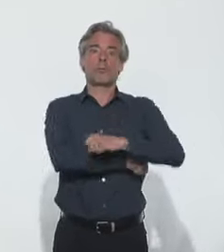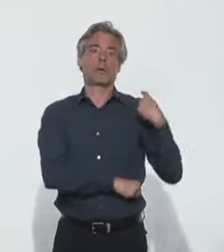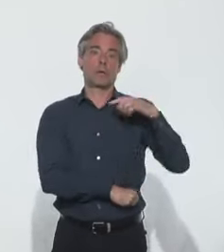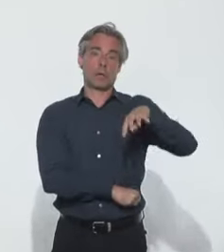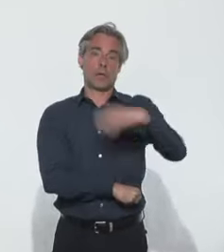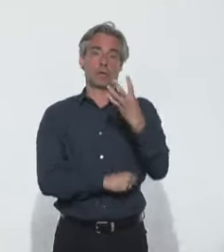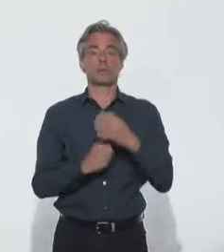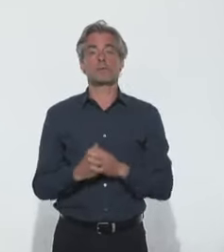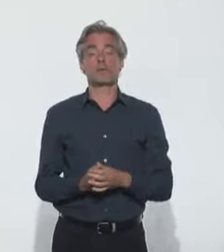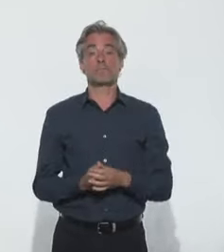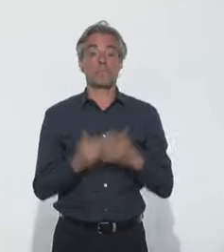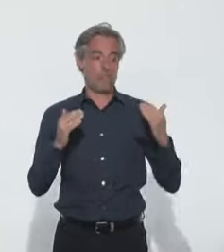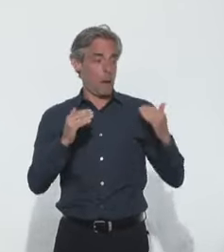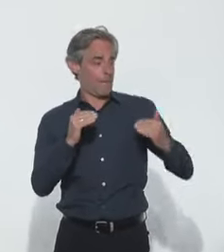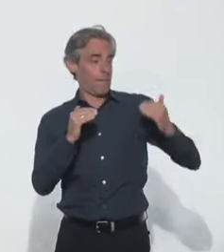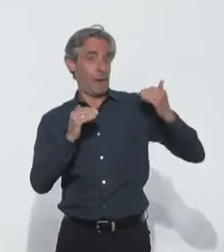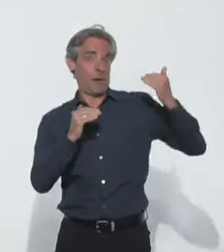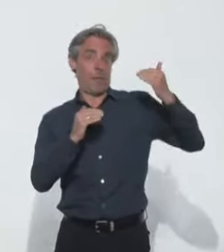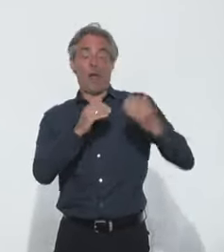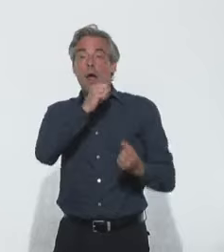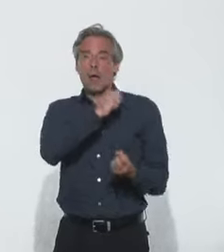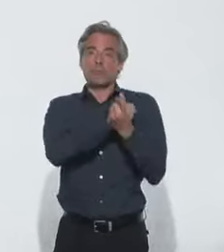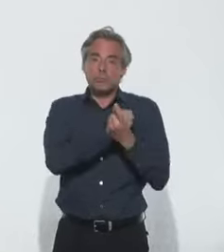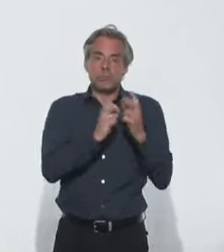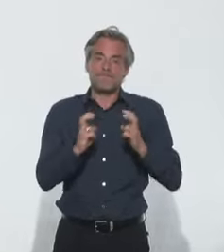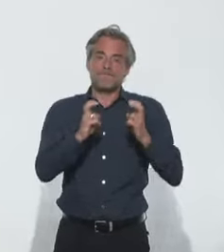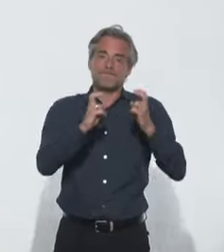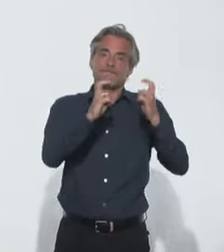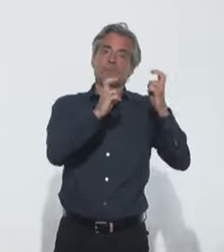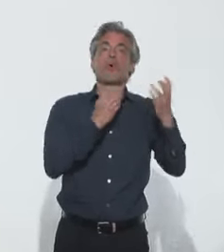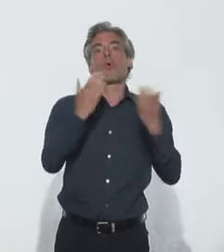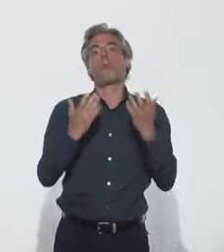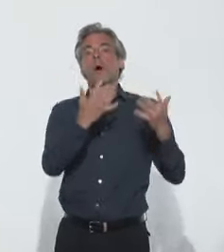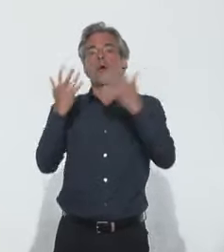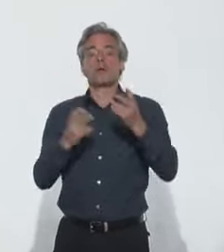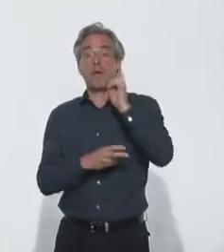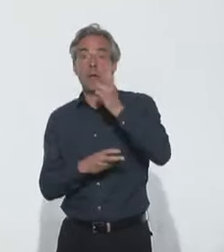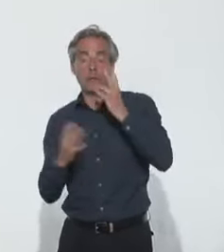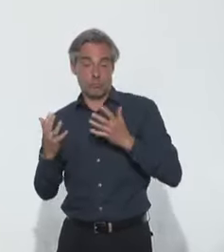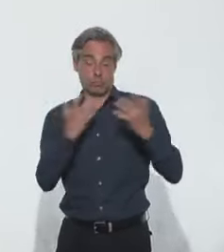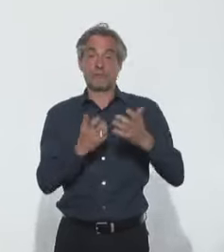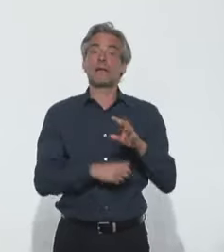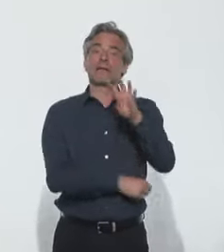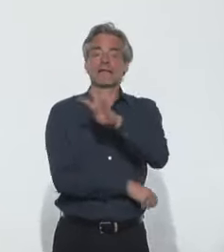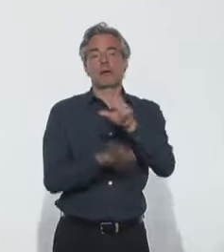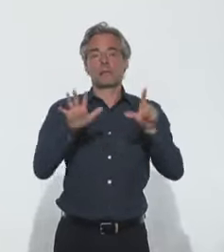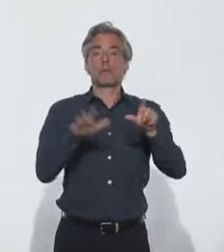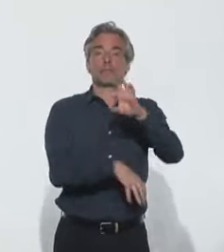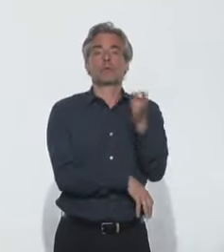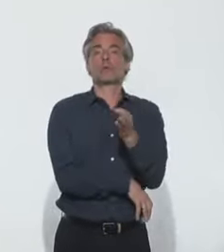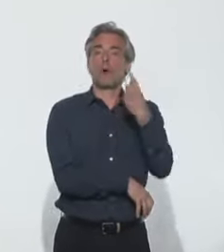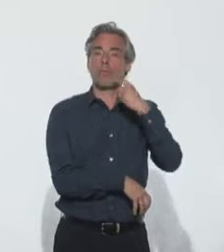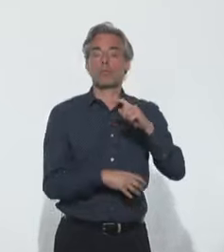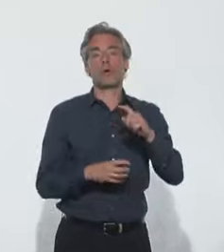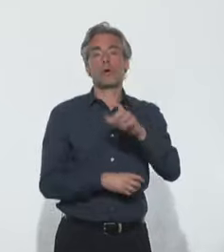14. Et cette anomalie de signal, cet excès par rapport à l'attendu, est déjà de 47%